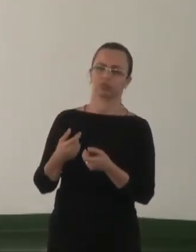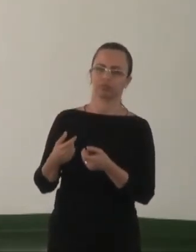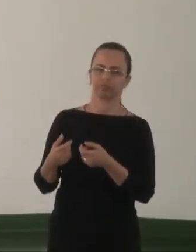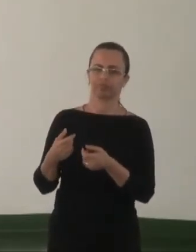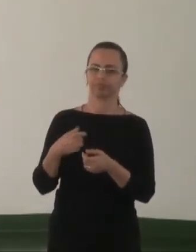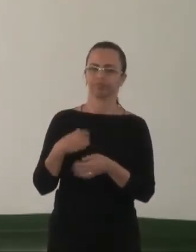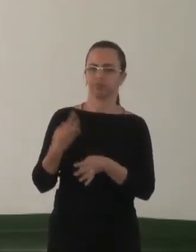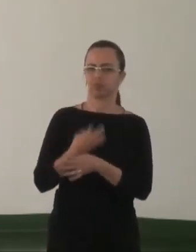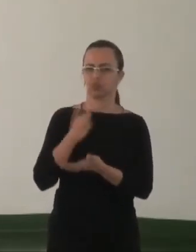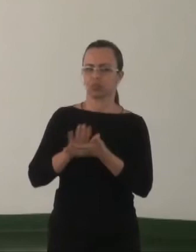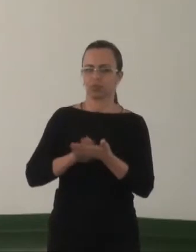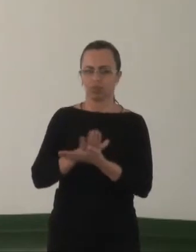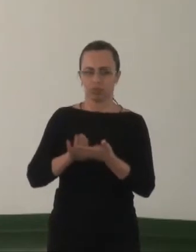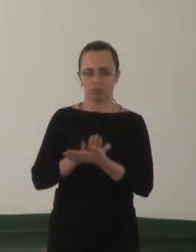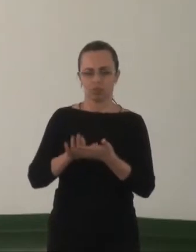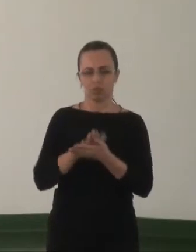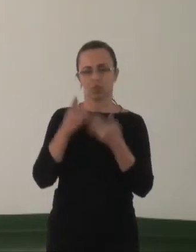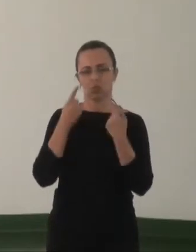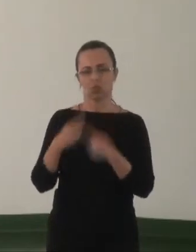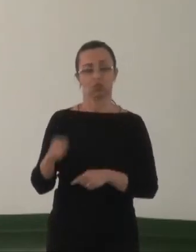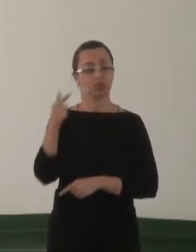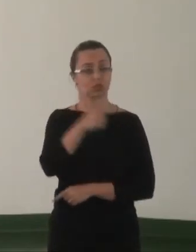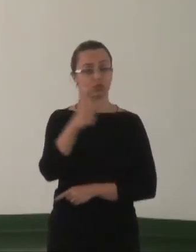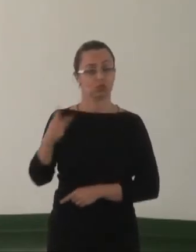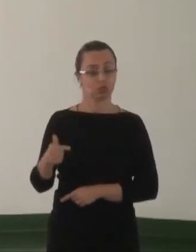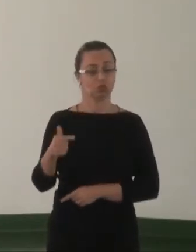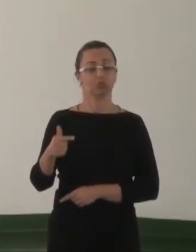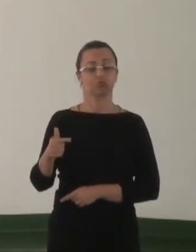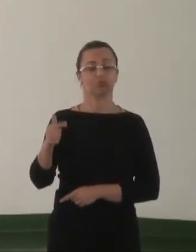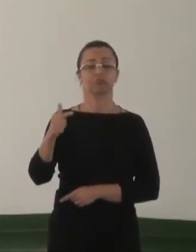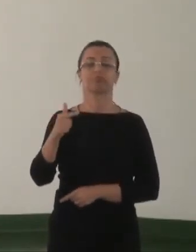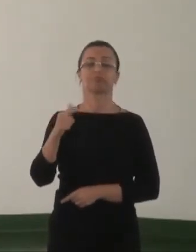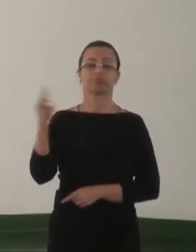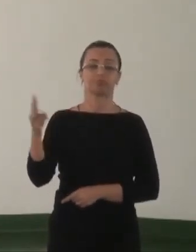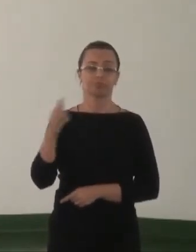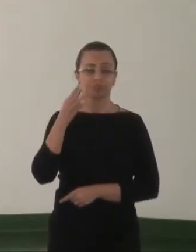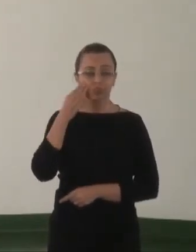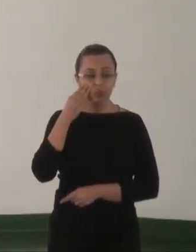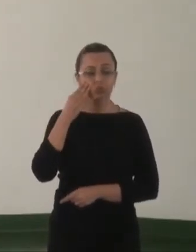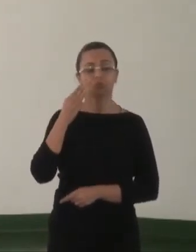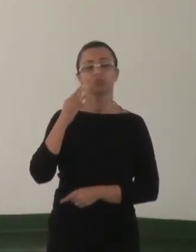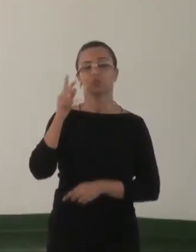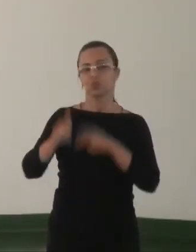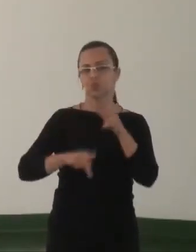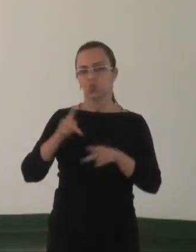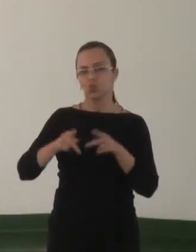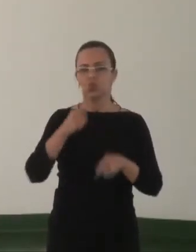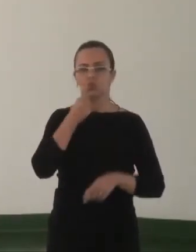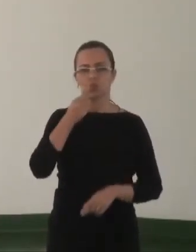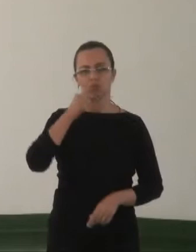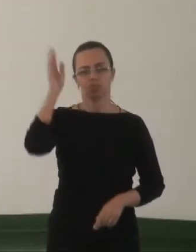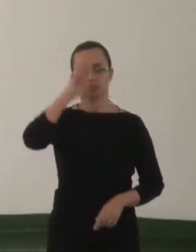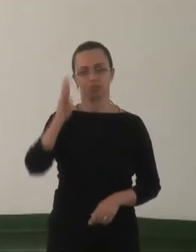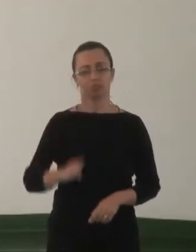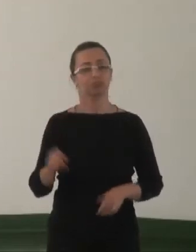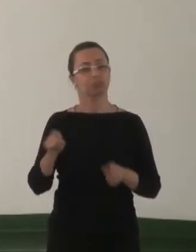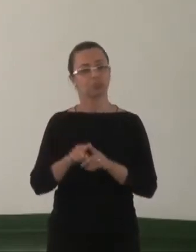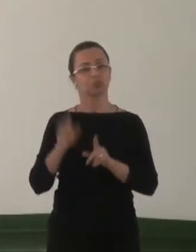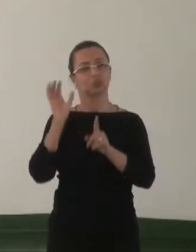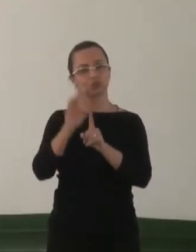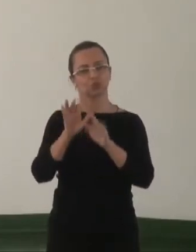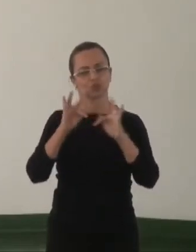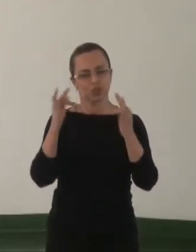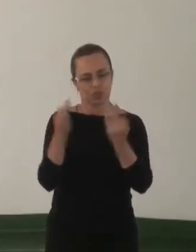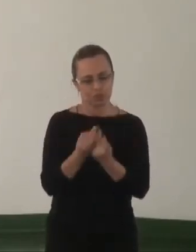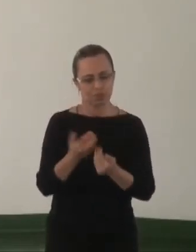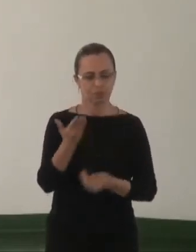a intolerância e a violência, você conta 22 milhões de brasileiros e brasileiras e mais do que eles, aos seus familiares, aos seus